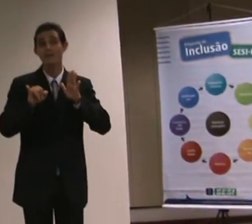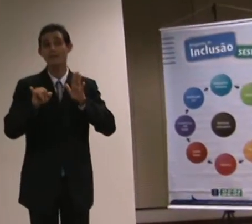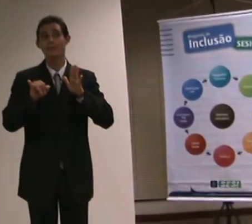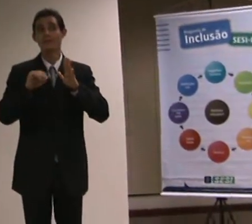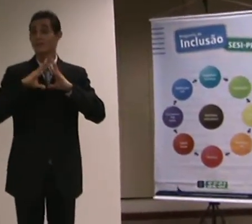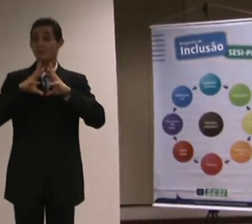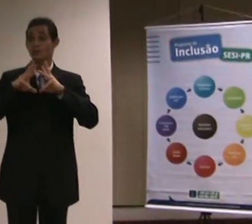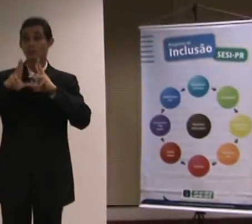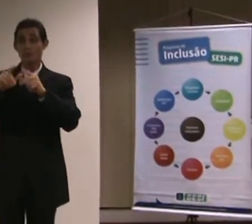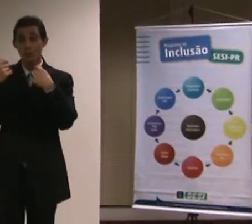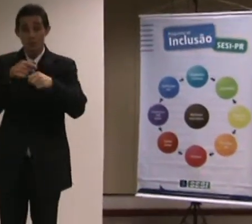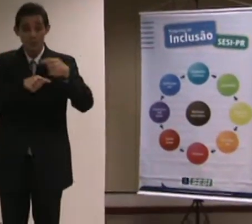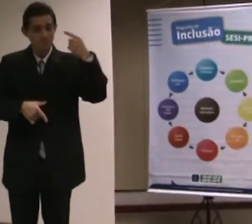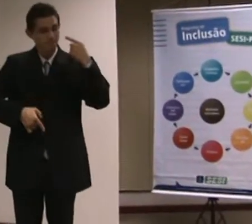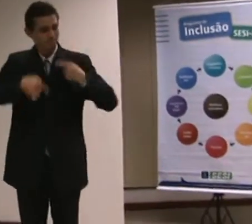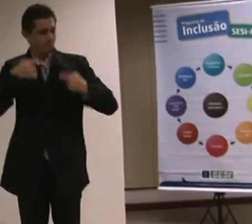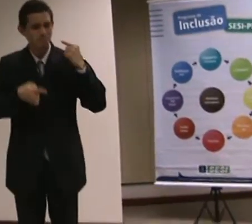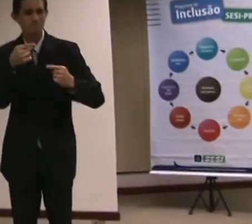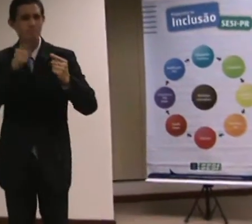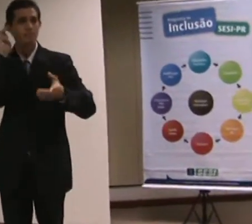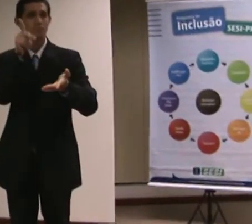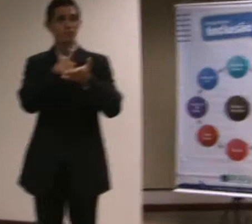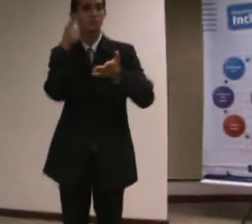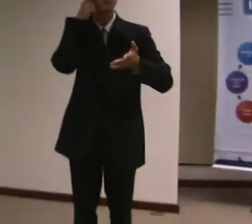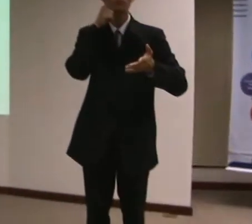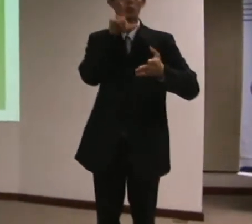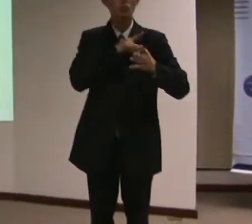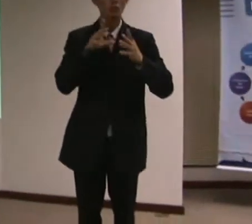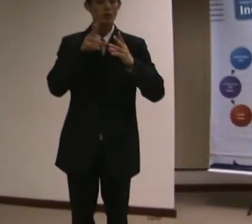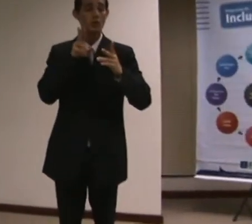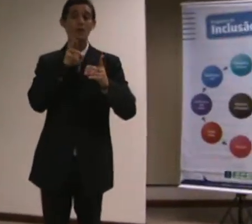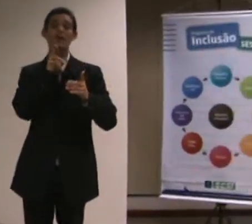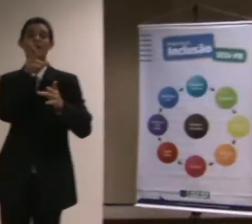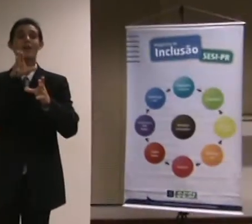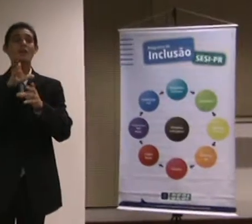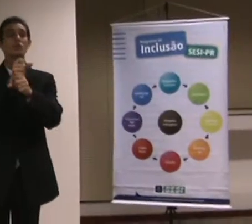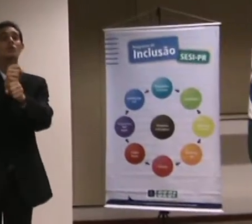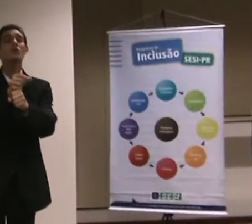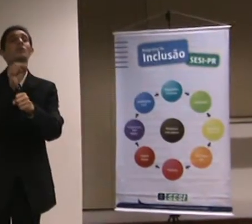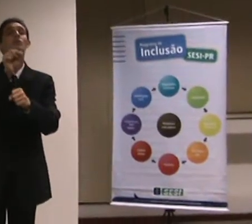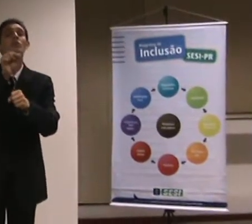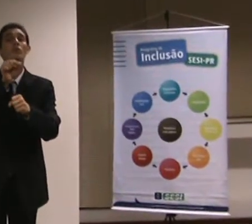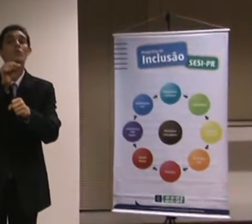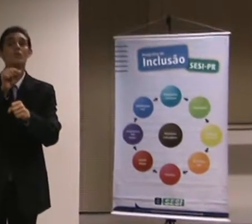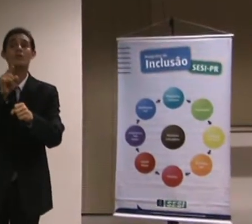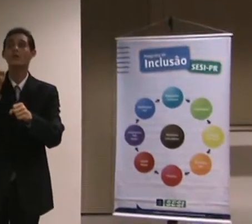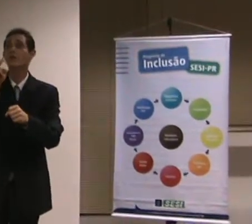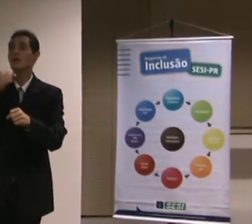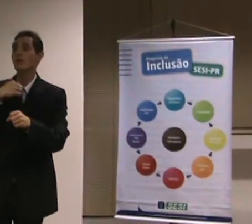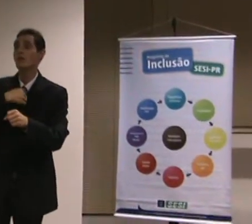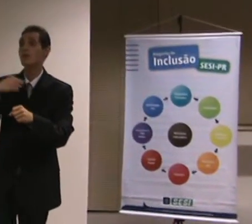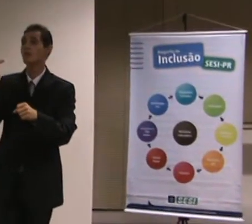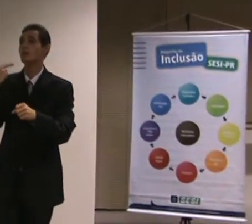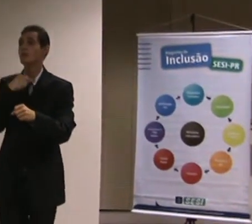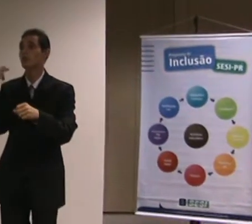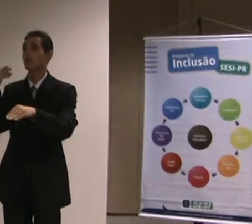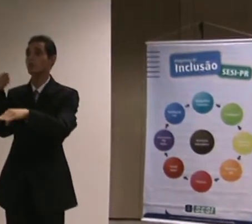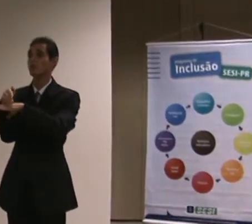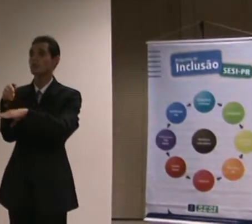ambiente e que resultam, no final das contas, na não participação efetiva da pessoa com deficiência.